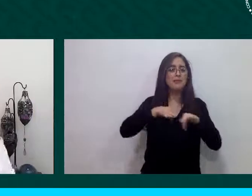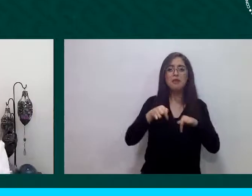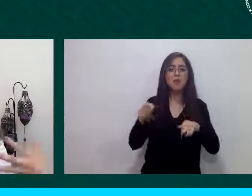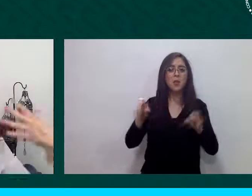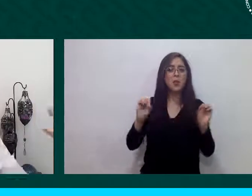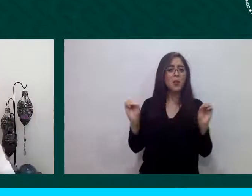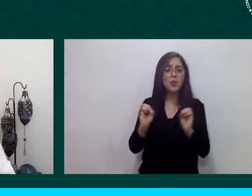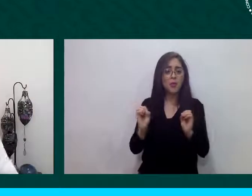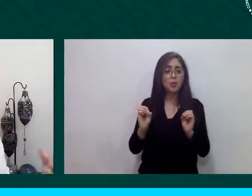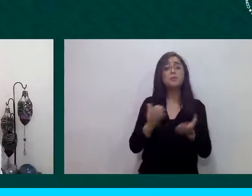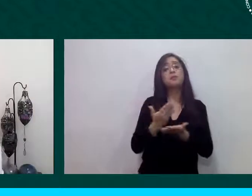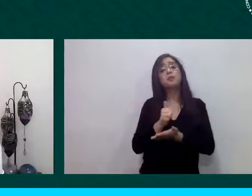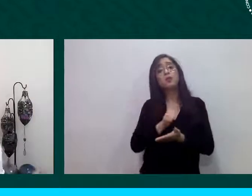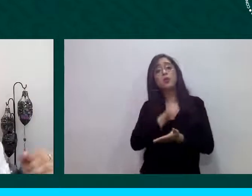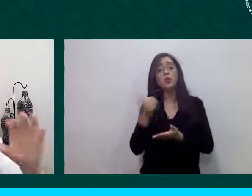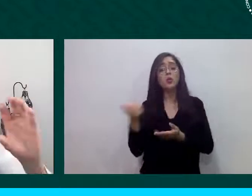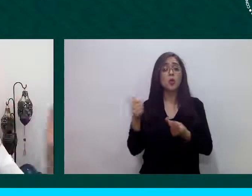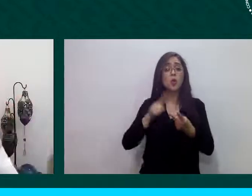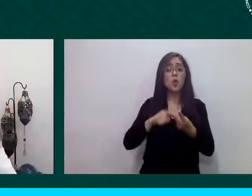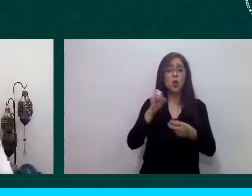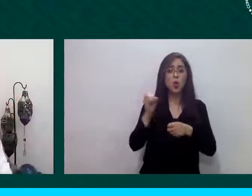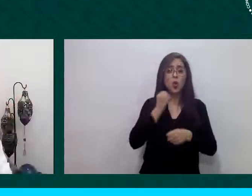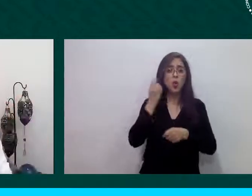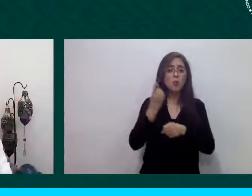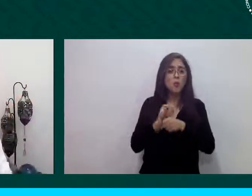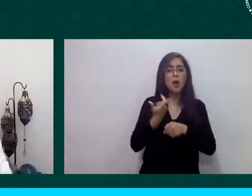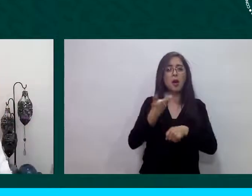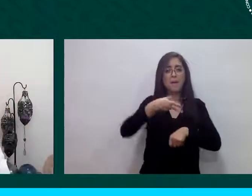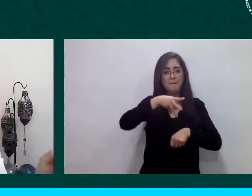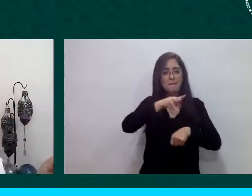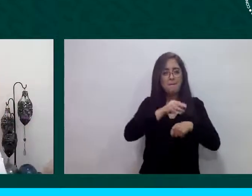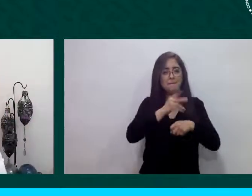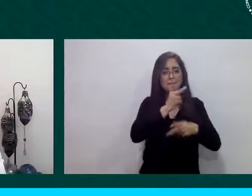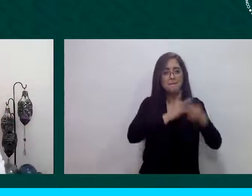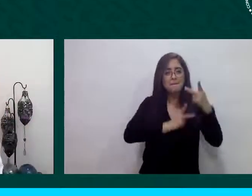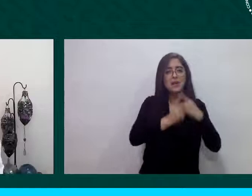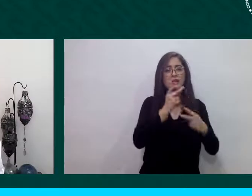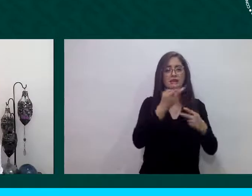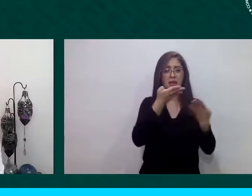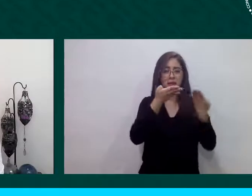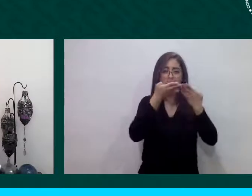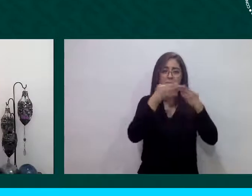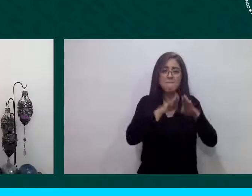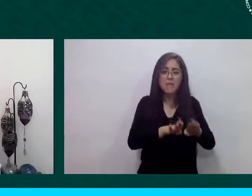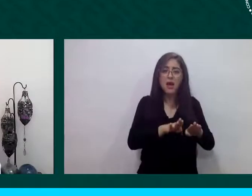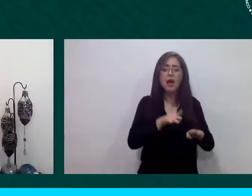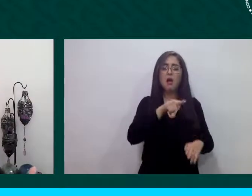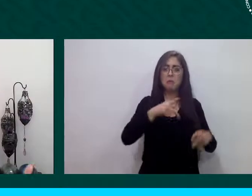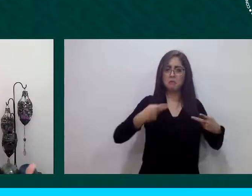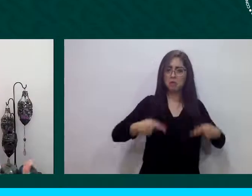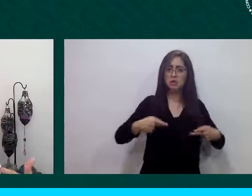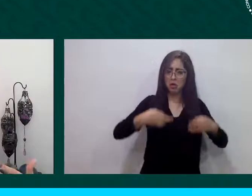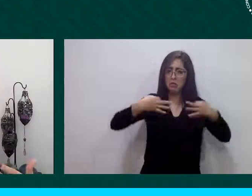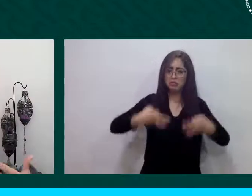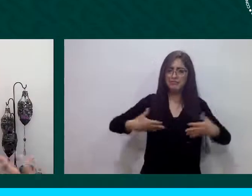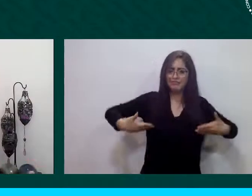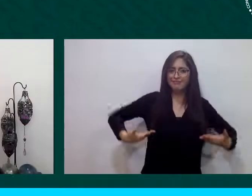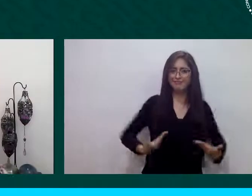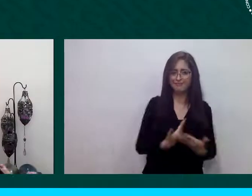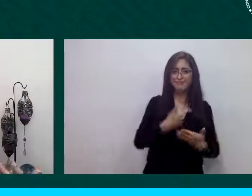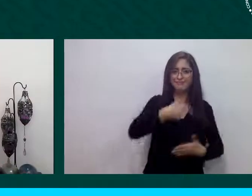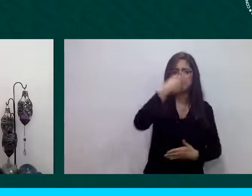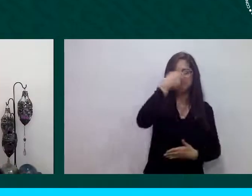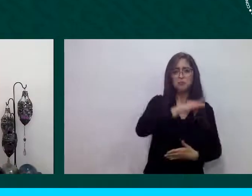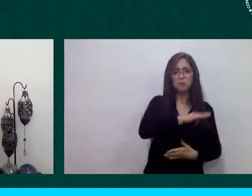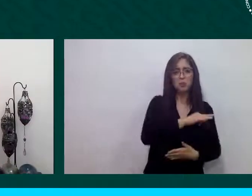solicitar quizás algún crédito bancario por parte de personas mexicanas, pero por parte de personas en movilidad, pues el